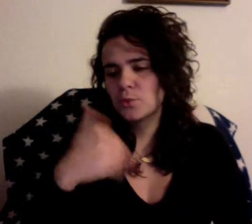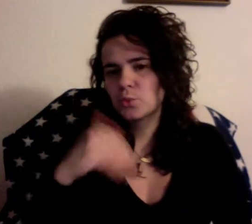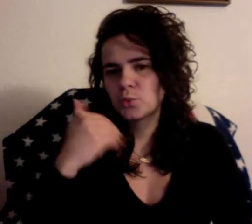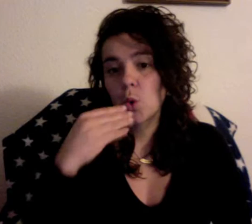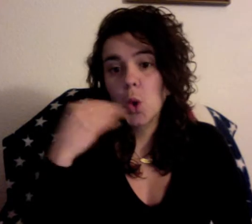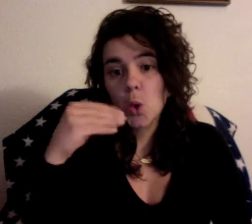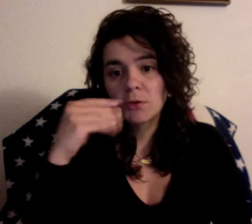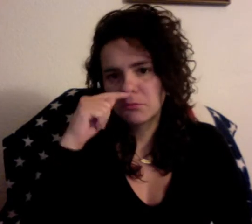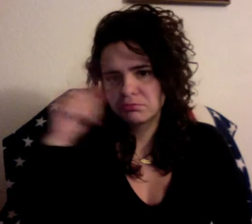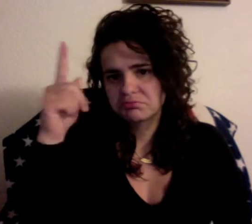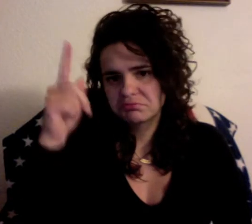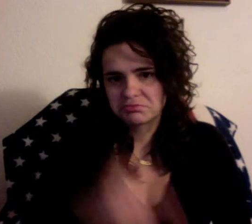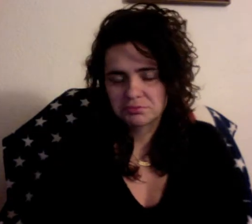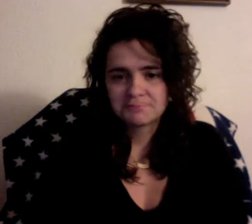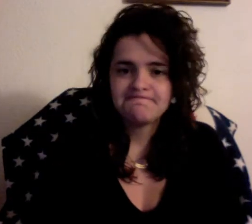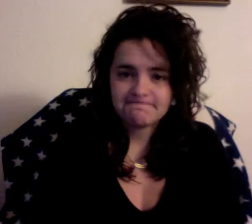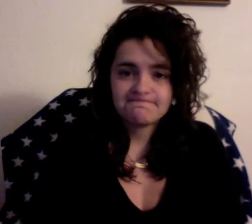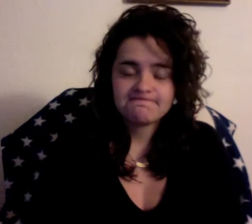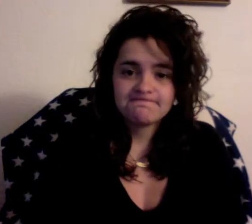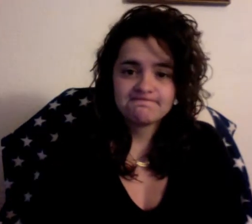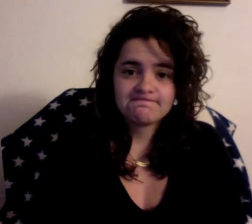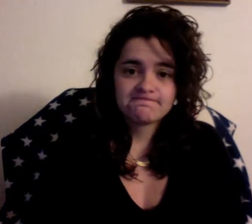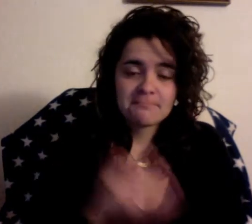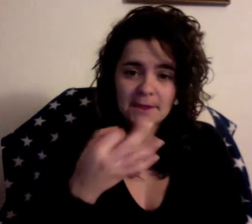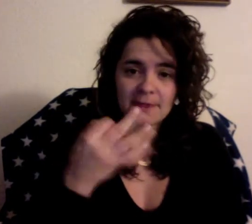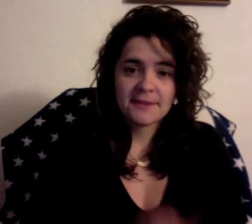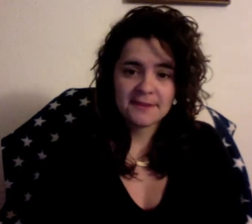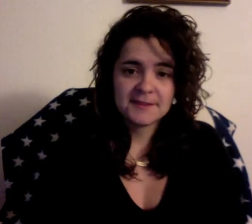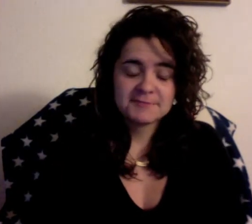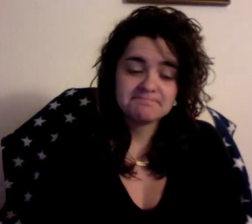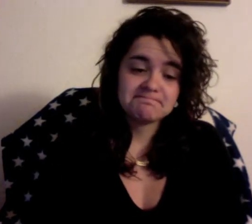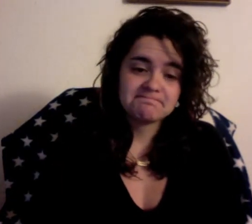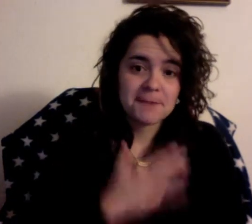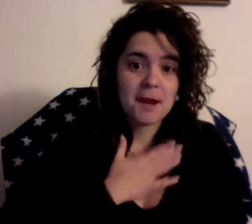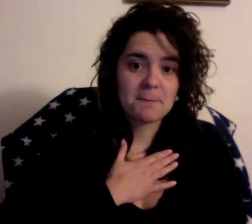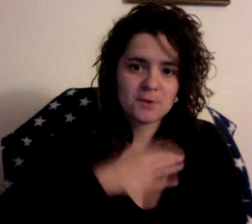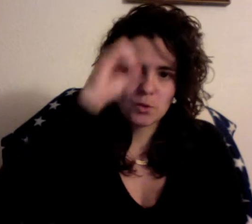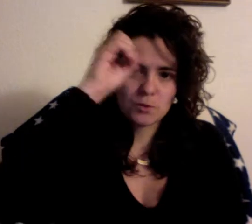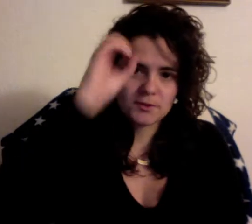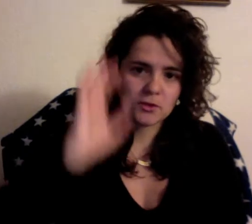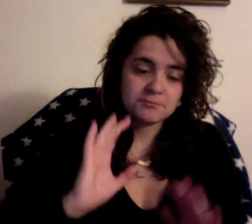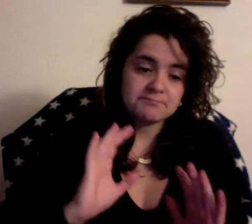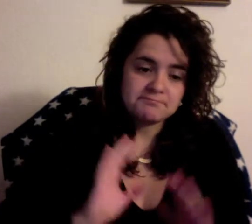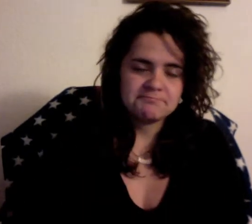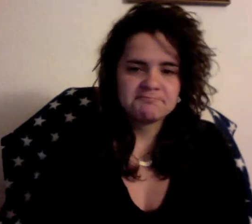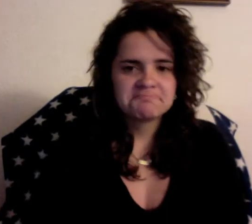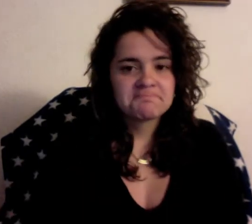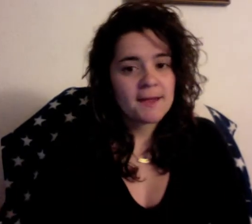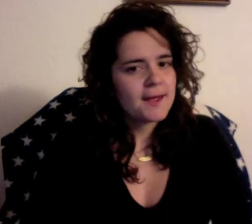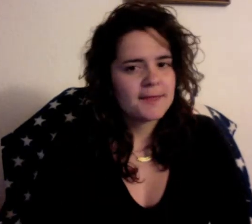Oye ¡Oh! el atelerador con Mario Kart 7 y gana la carrera más loca a tus amigos Que a veces la verdad